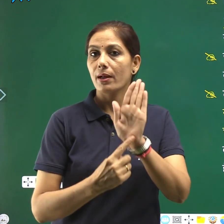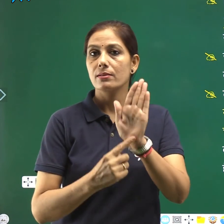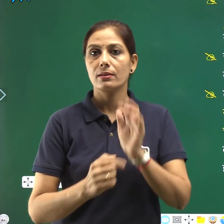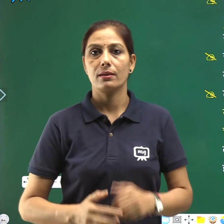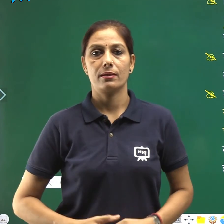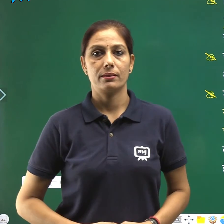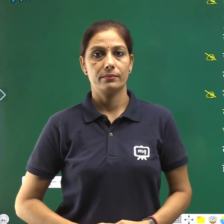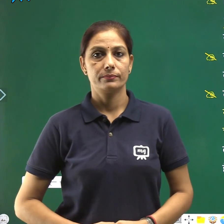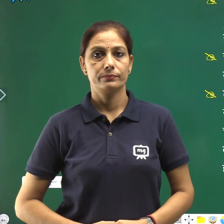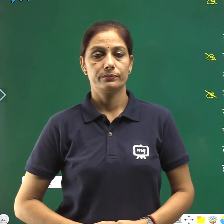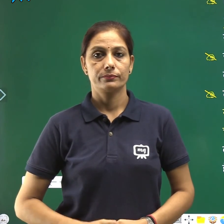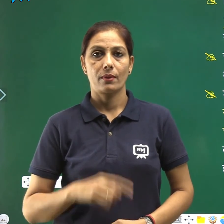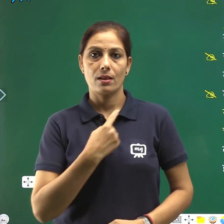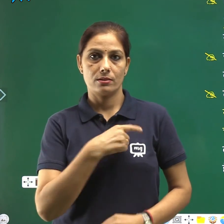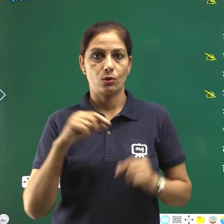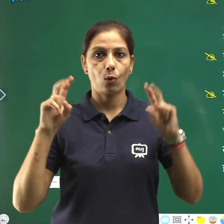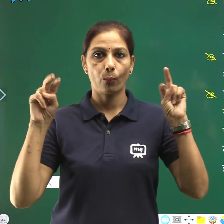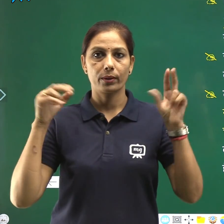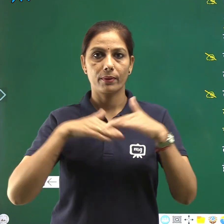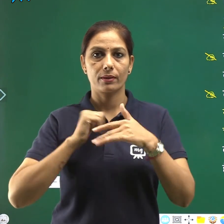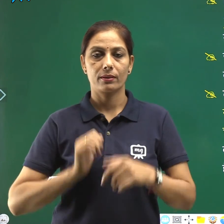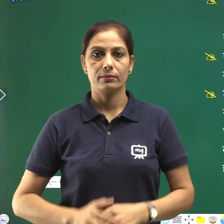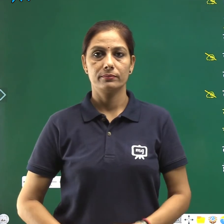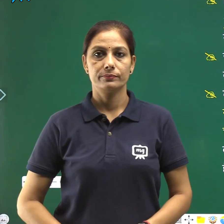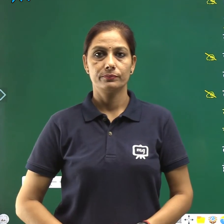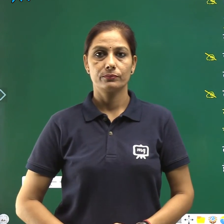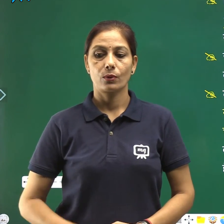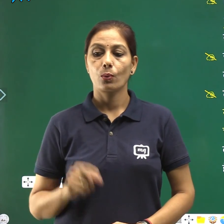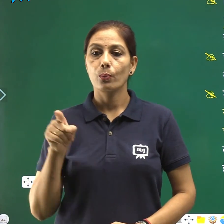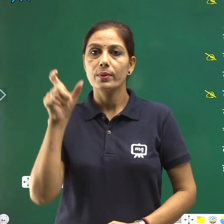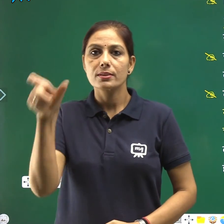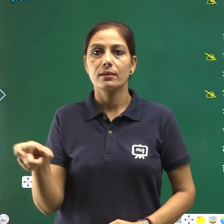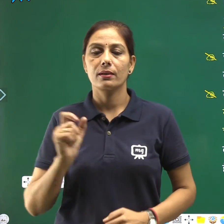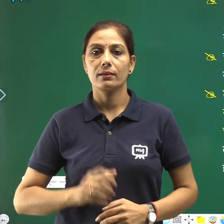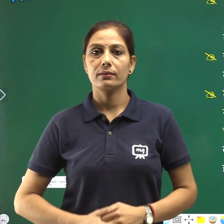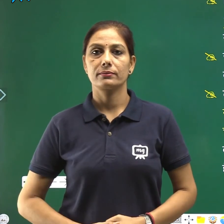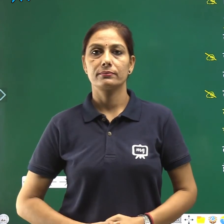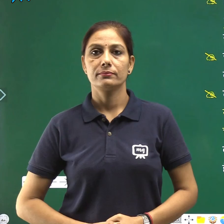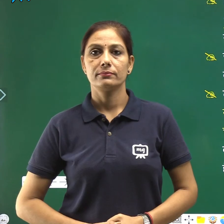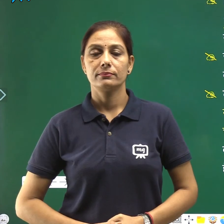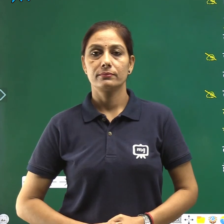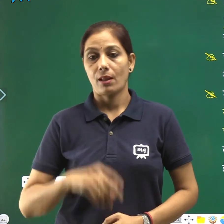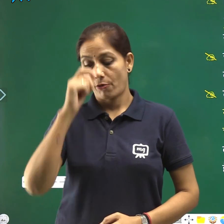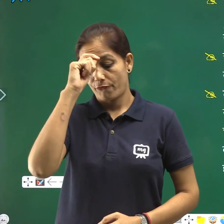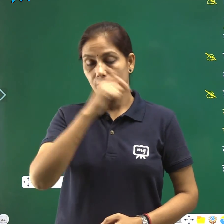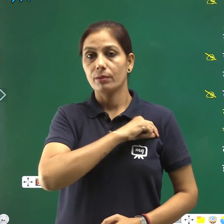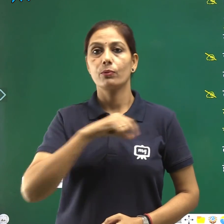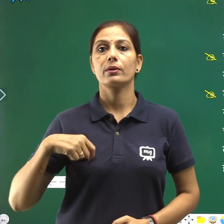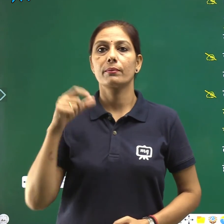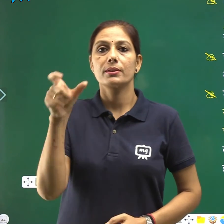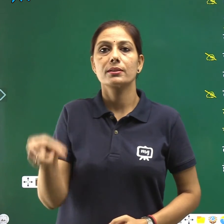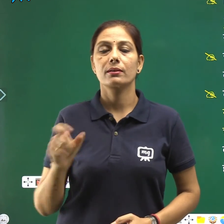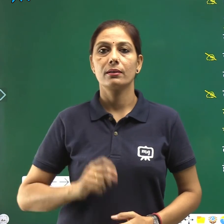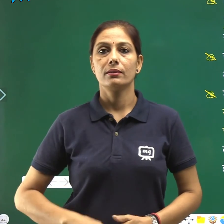इस अध्याय में उन्होंने फादर बुलके का